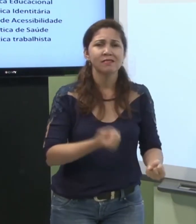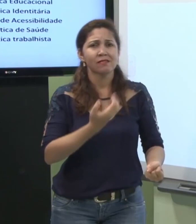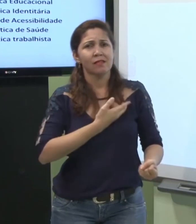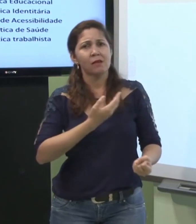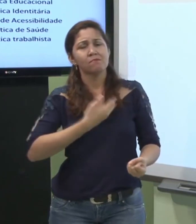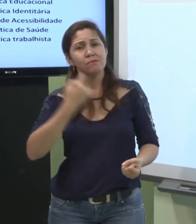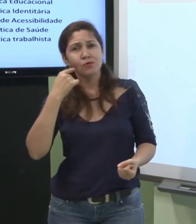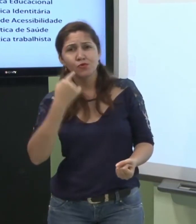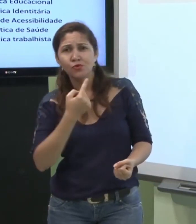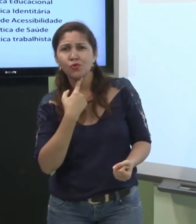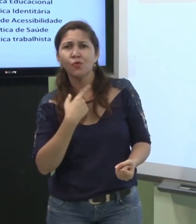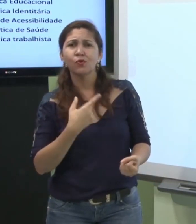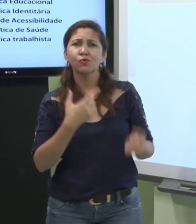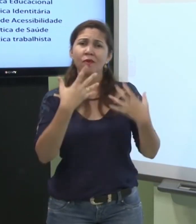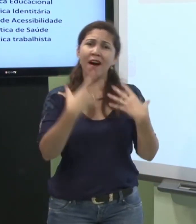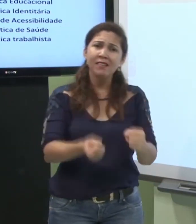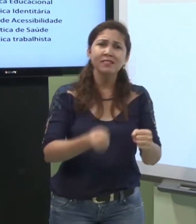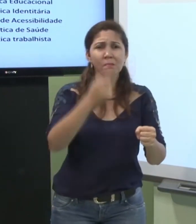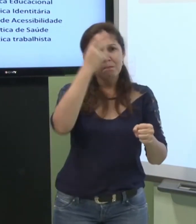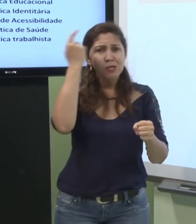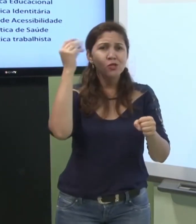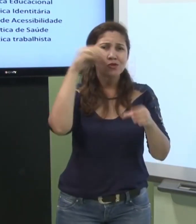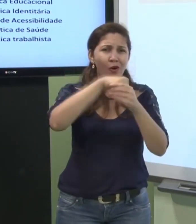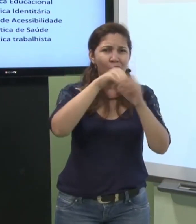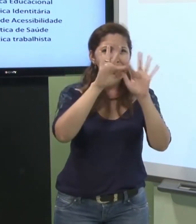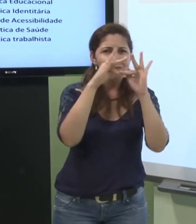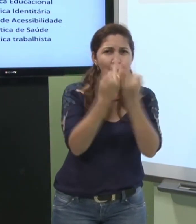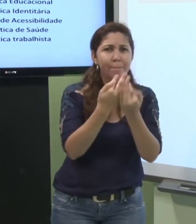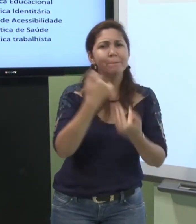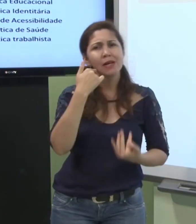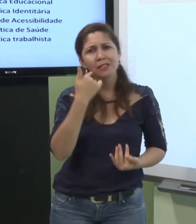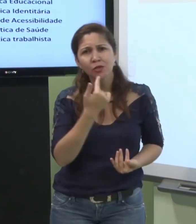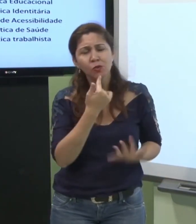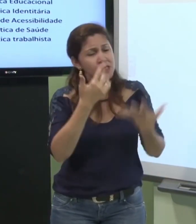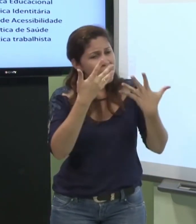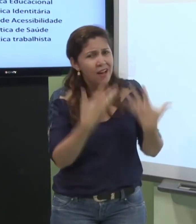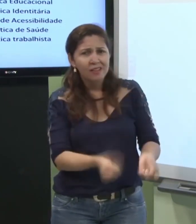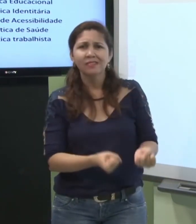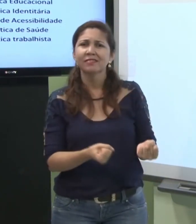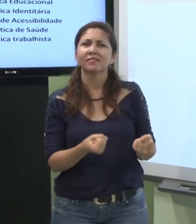famílias os amigos dos surdos para aceitarem